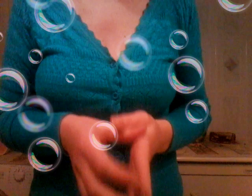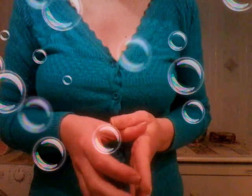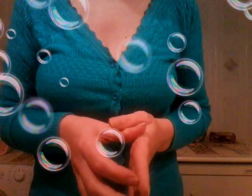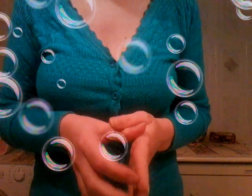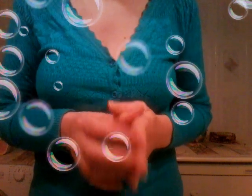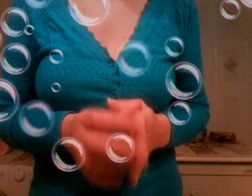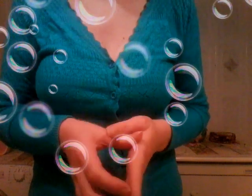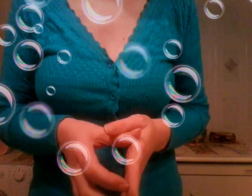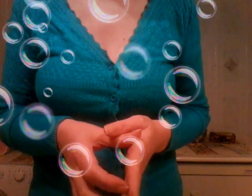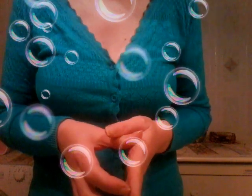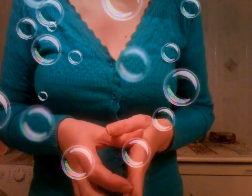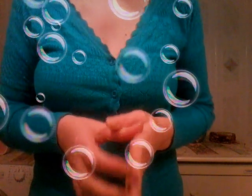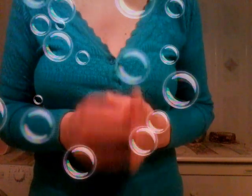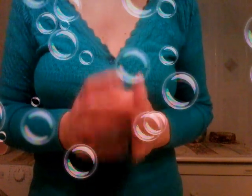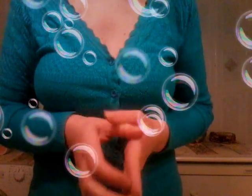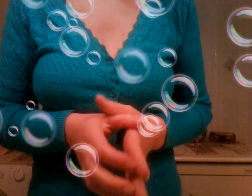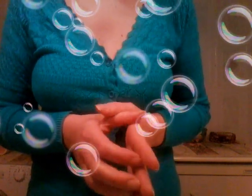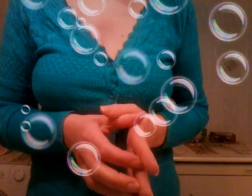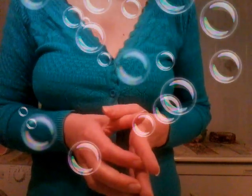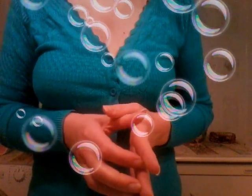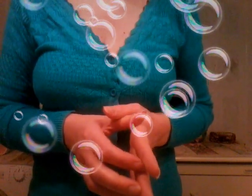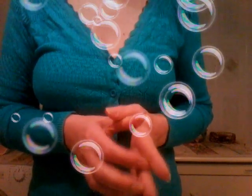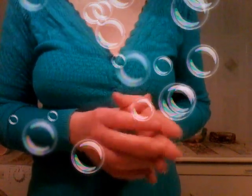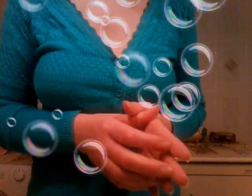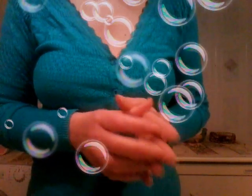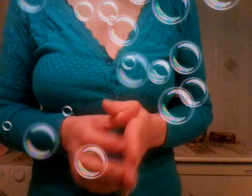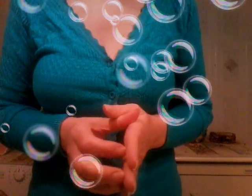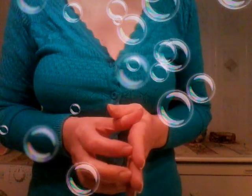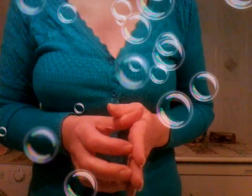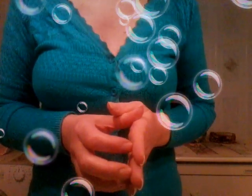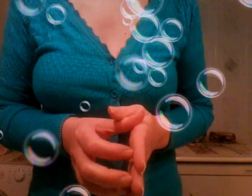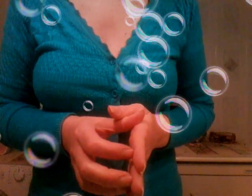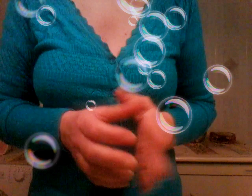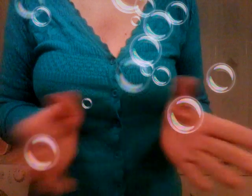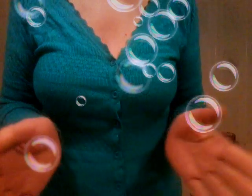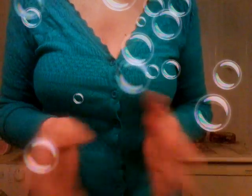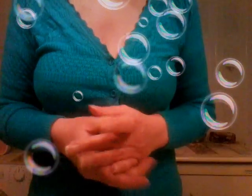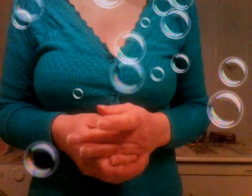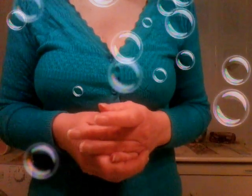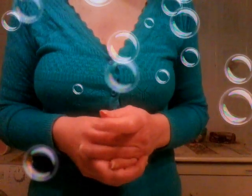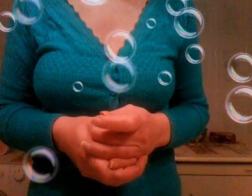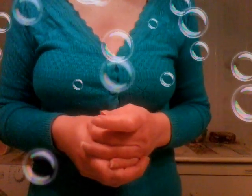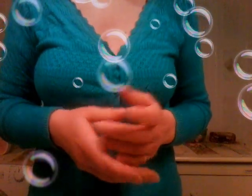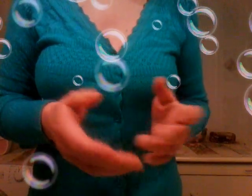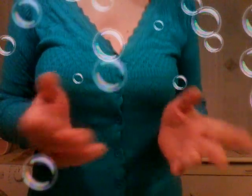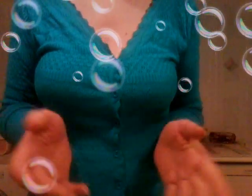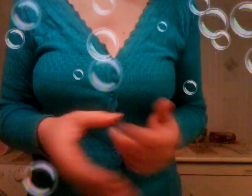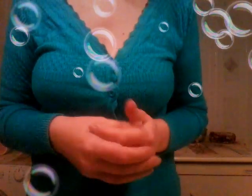croce non mi interessa lapidatemi hanno lapidato santo stefano che era molto meglio